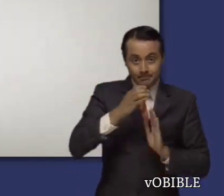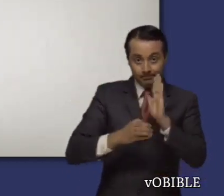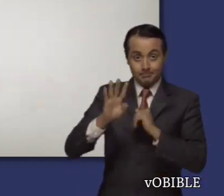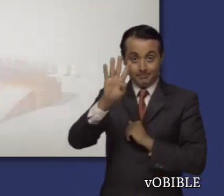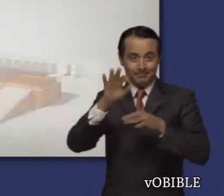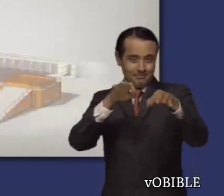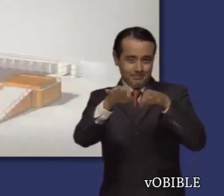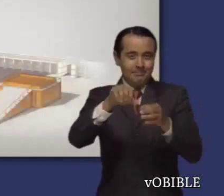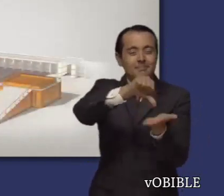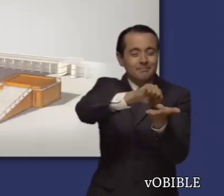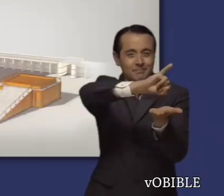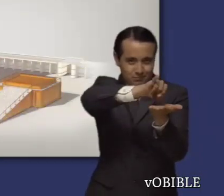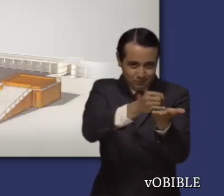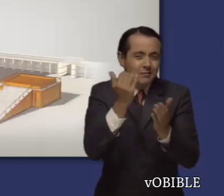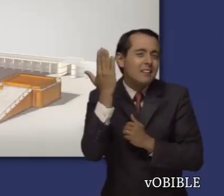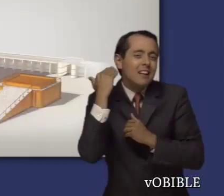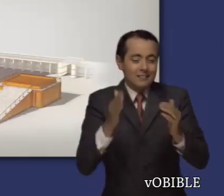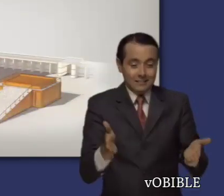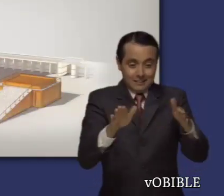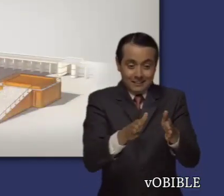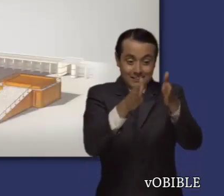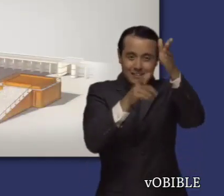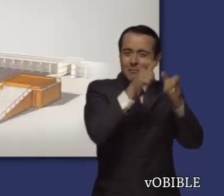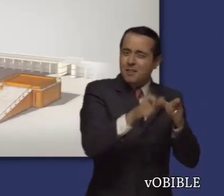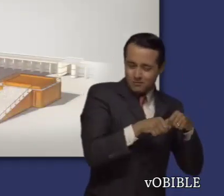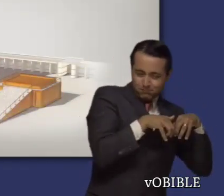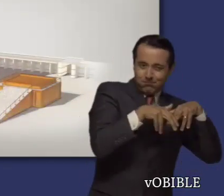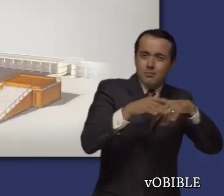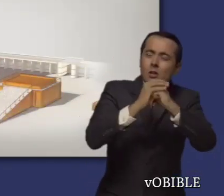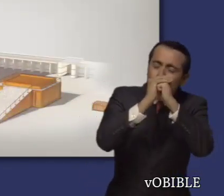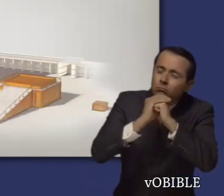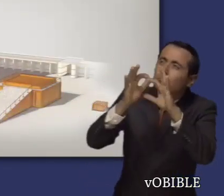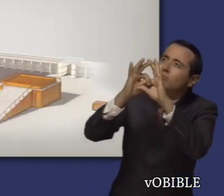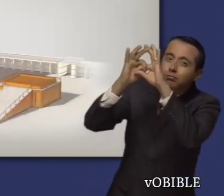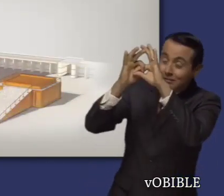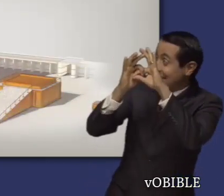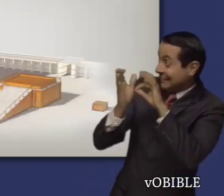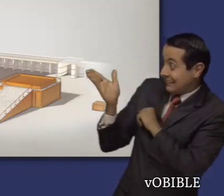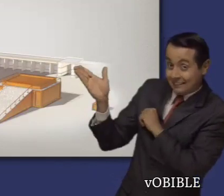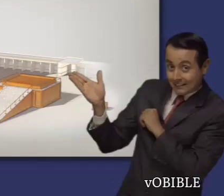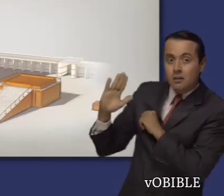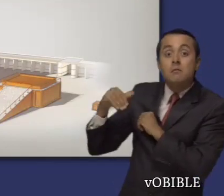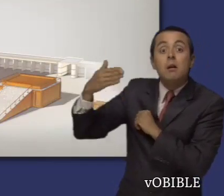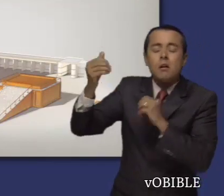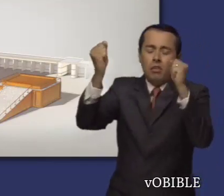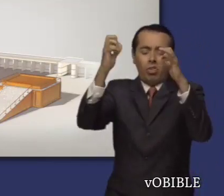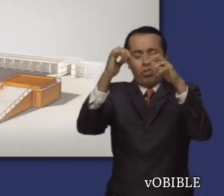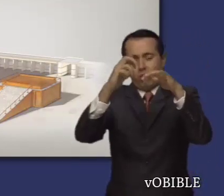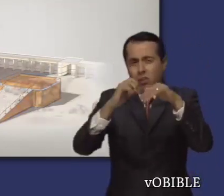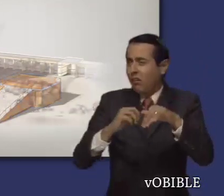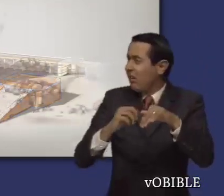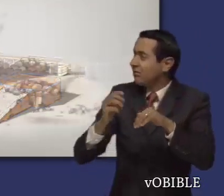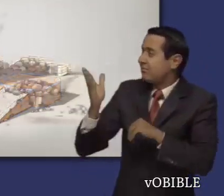El capítulo 4 centra la atención en el templo de Jehová. Aunque había sido el imponente centro de la adoración verdadera,